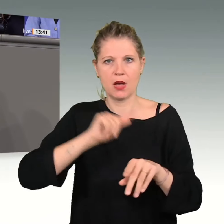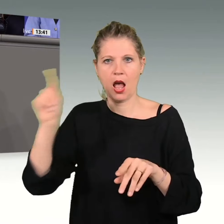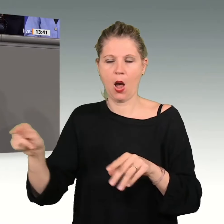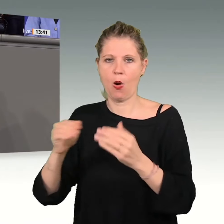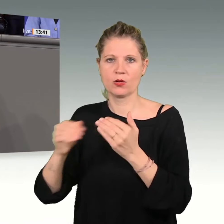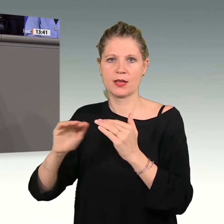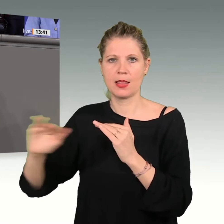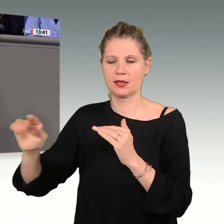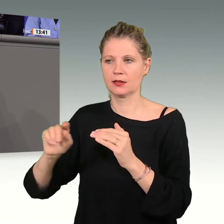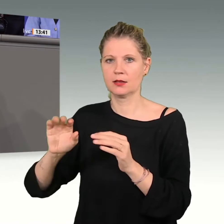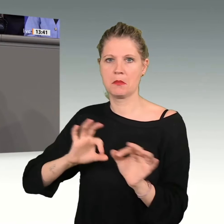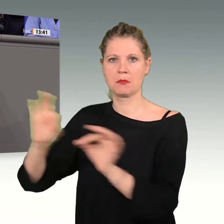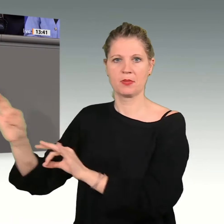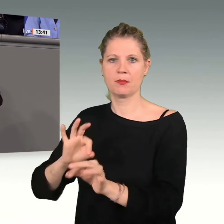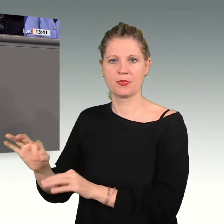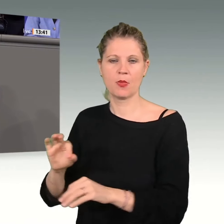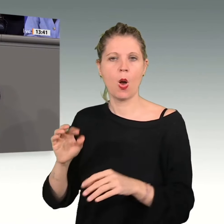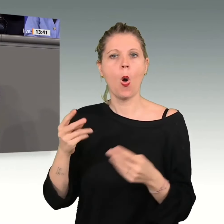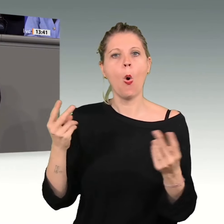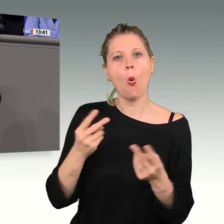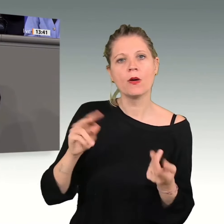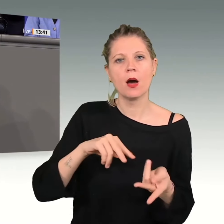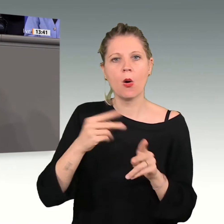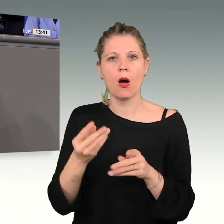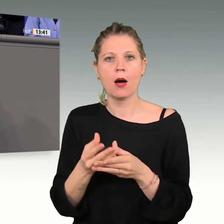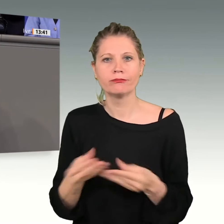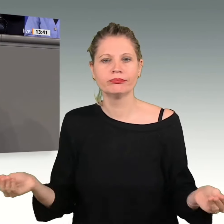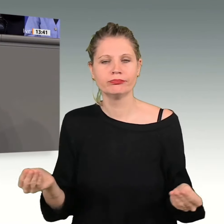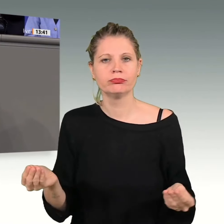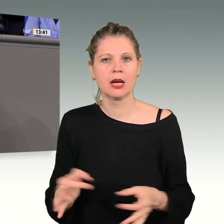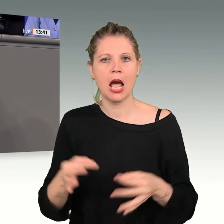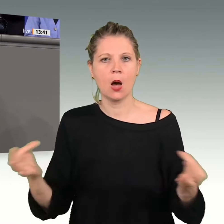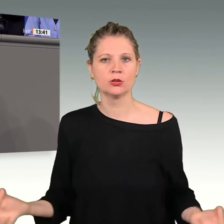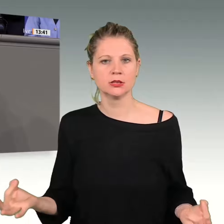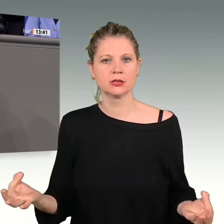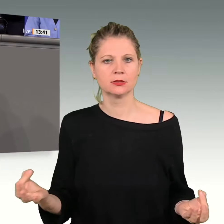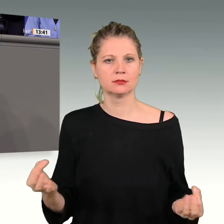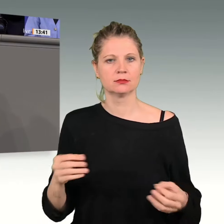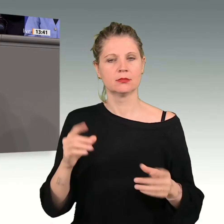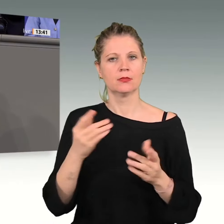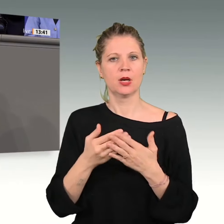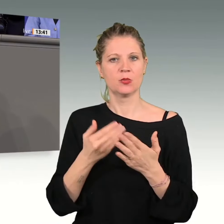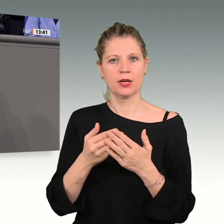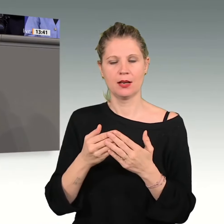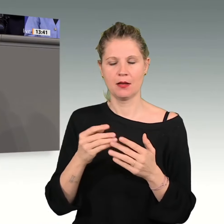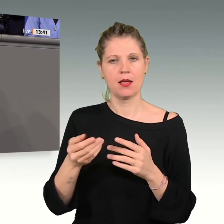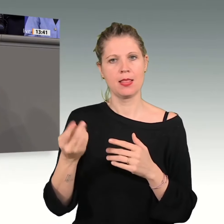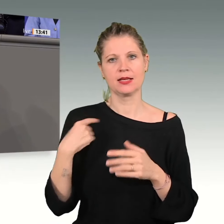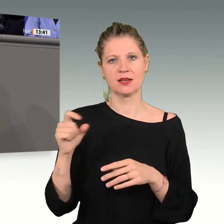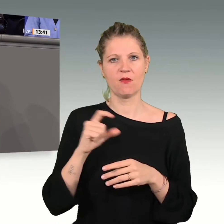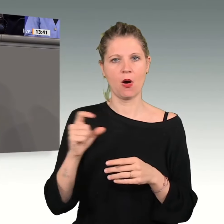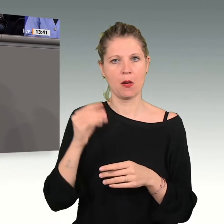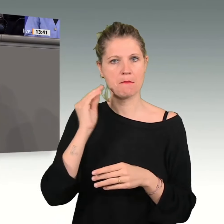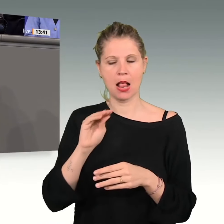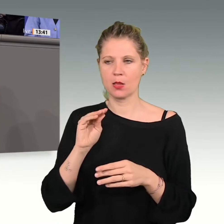ins Aus. Ein paar Beispiele für Transformation ins Ausland aus den Meldungen der letzten Wochen. Miele,